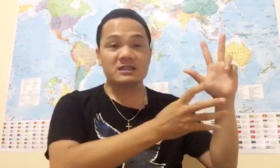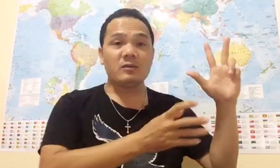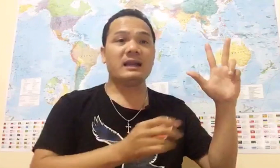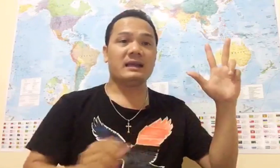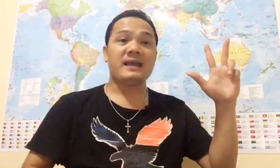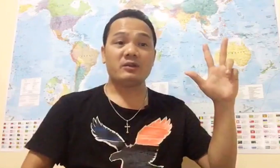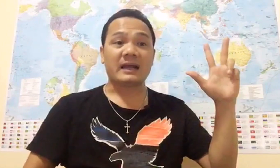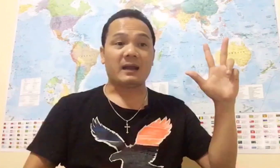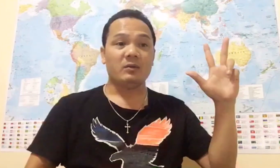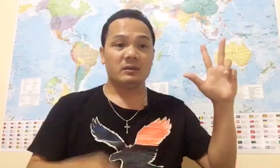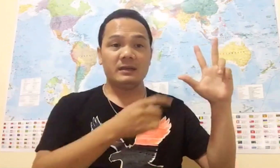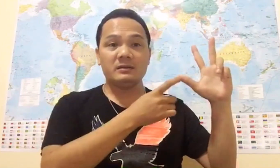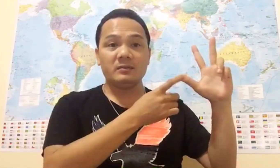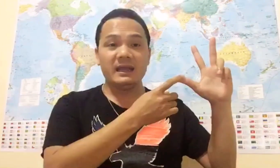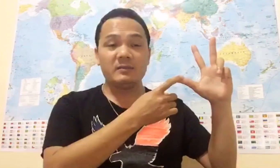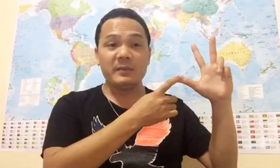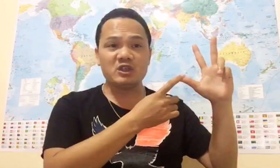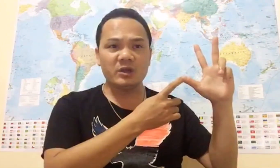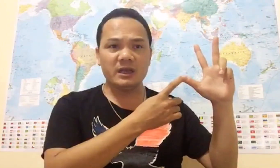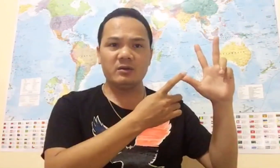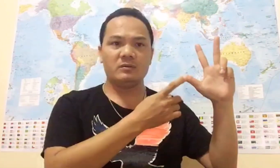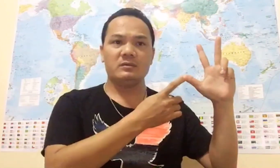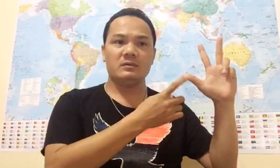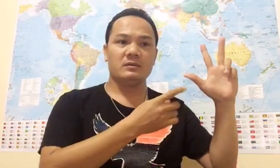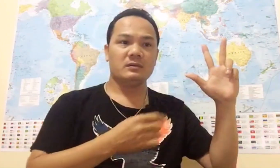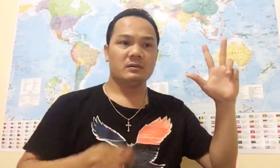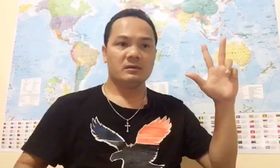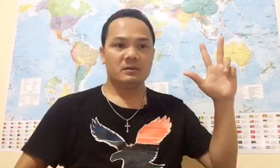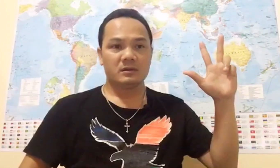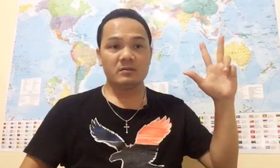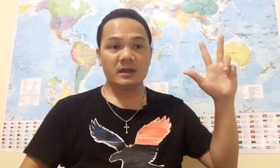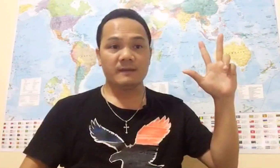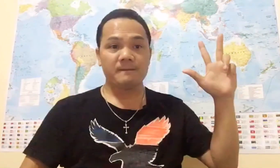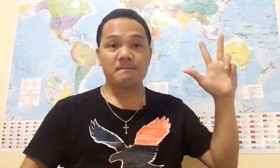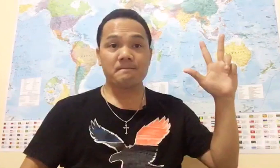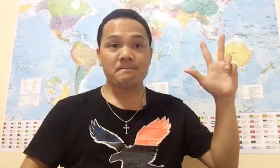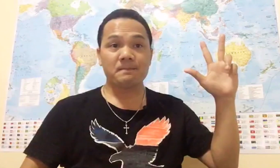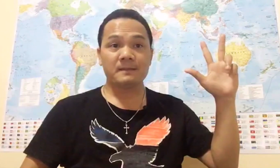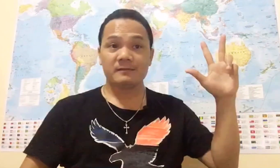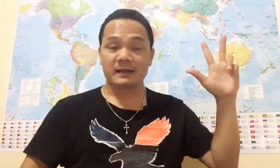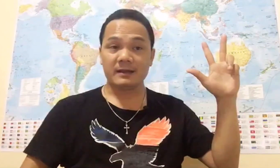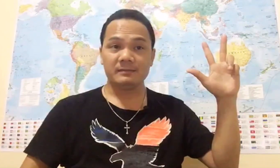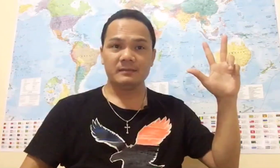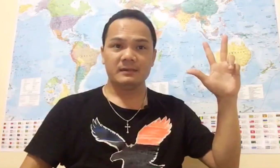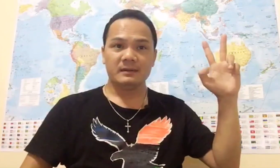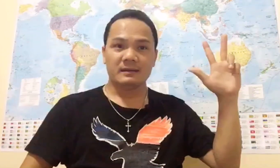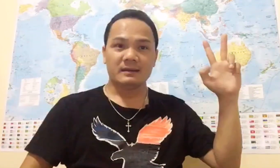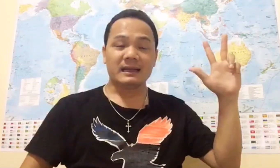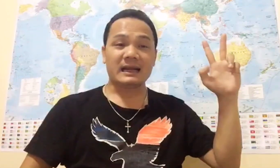xuất qua là làm giàu cho Tàu Thì nước Mỹ mới bị suy yếu Đúng chưa Phải không Là cái thằng